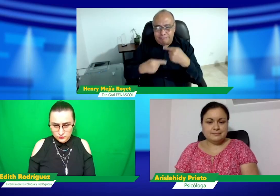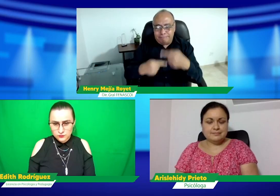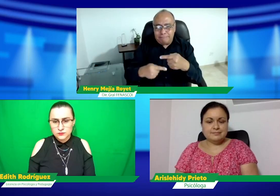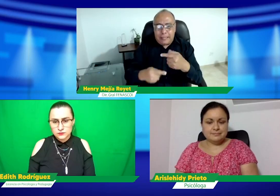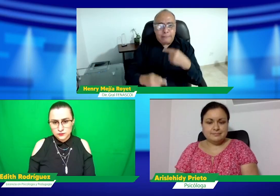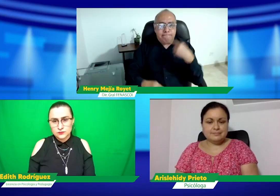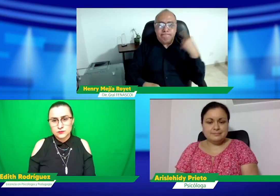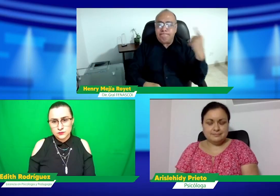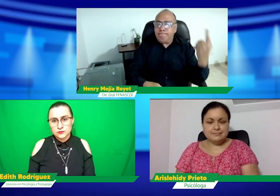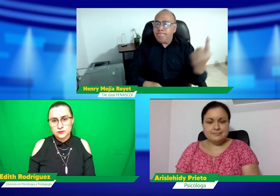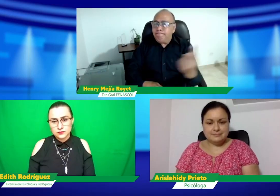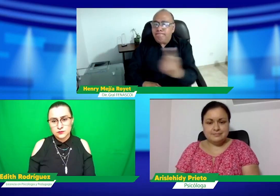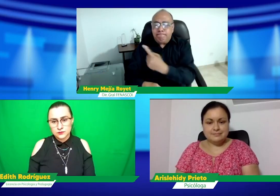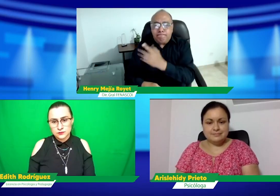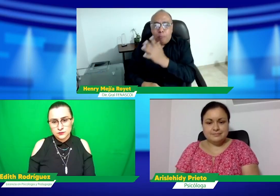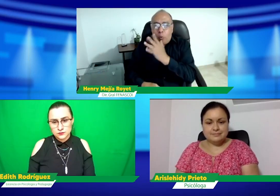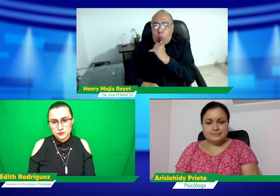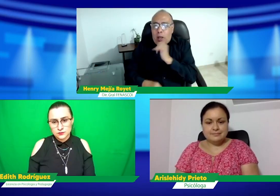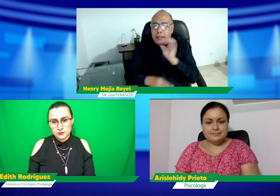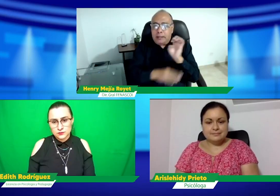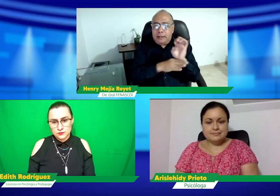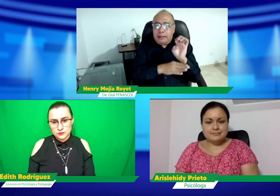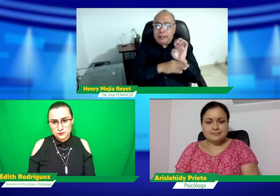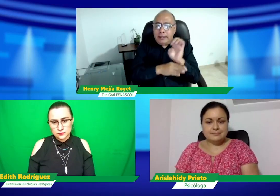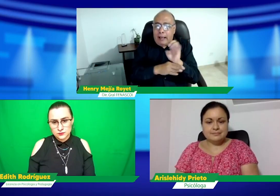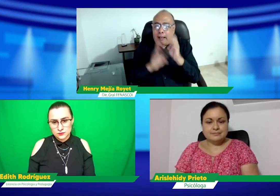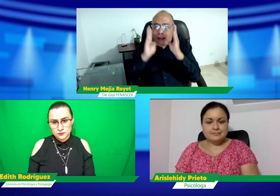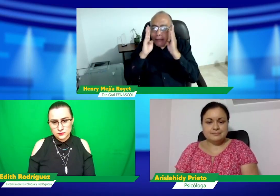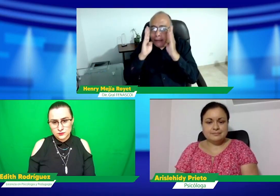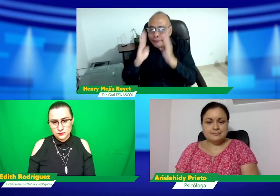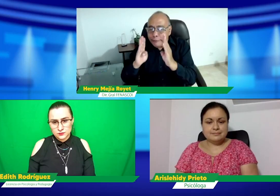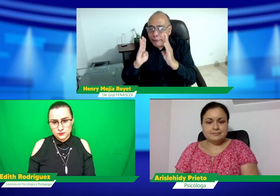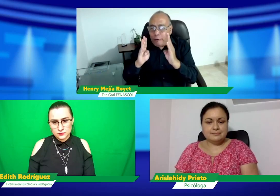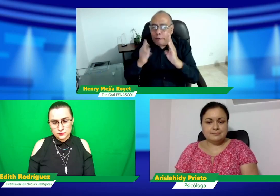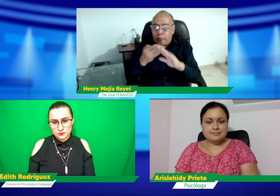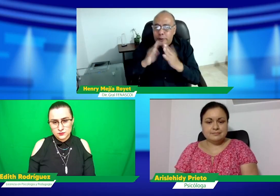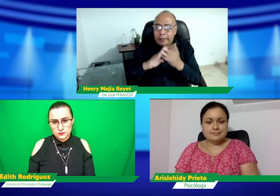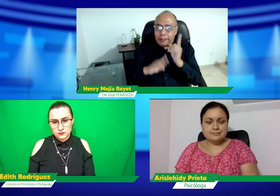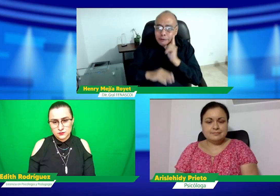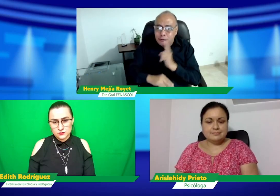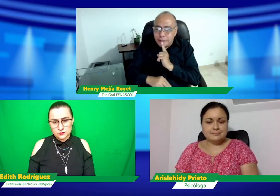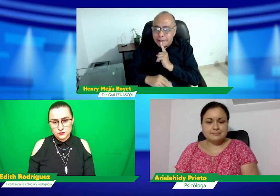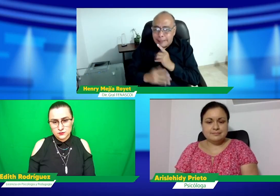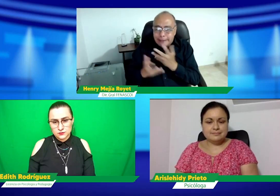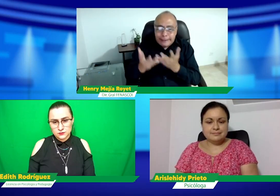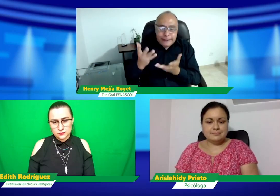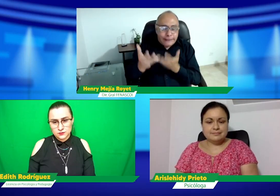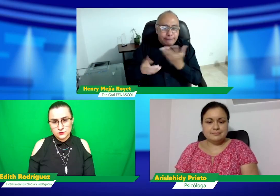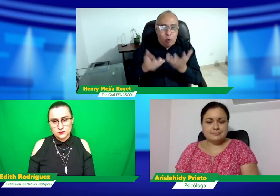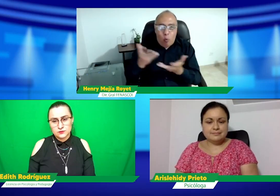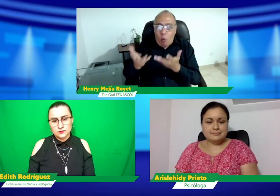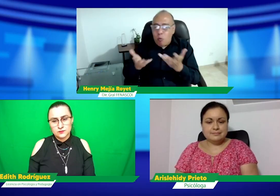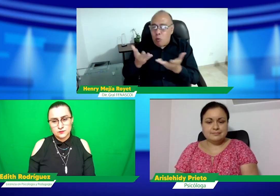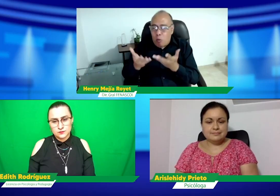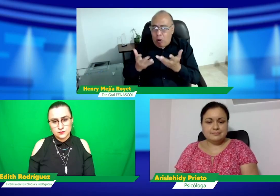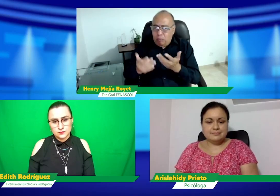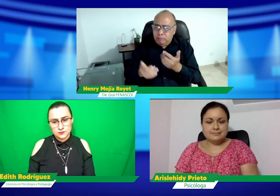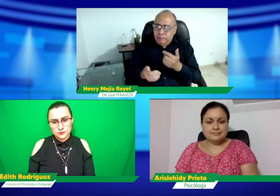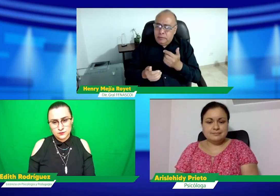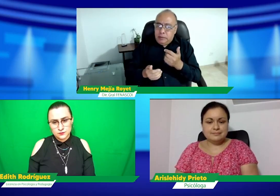que desde AzorZub nos escriben y nos dicen es que no hay entidades que estén atendiendo a